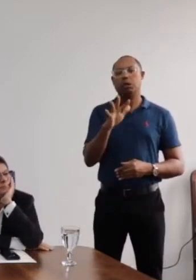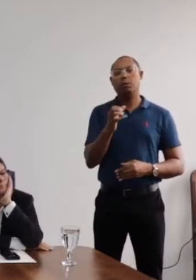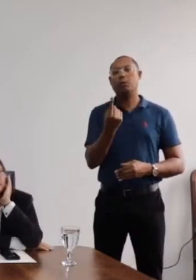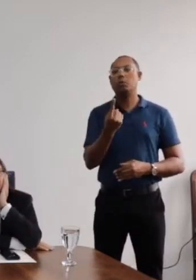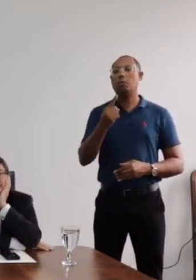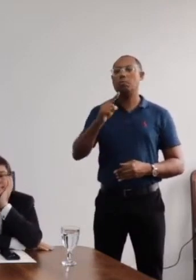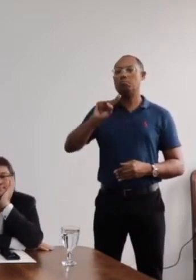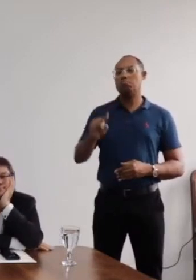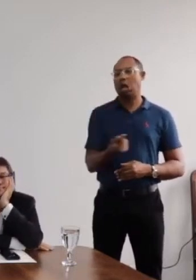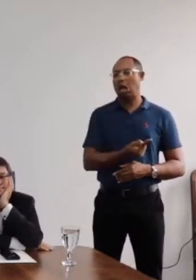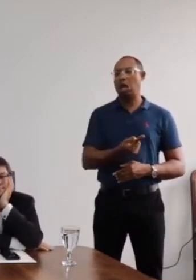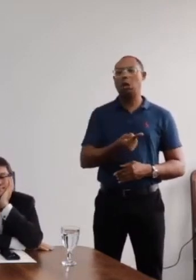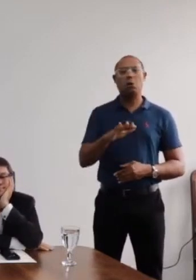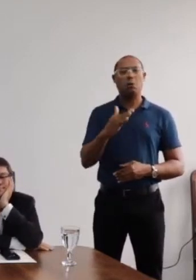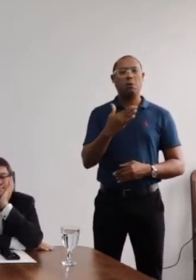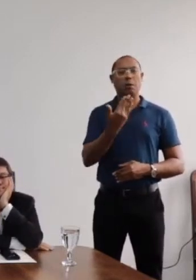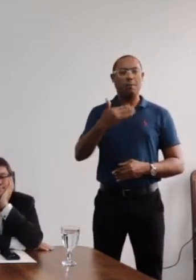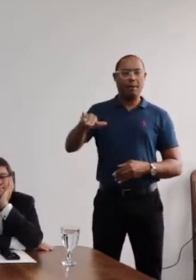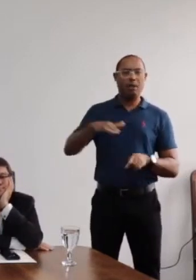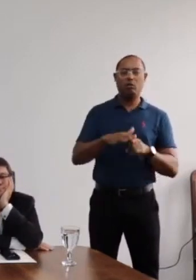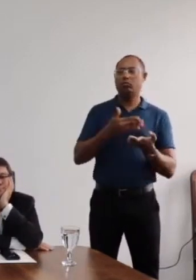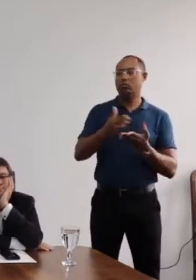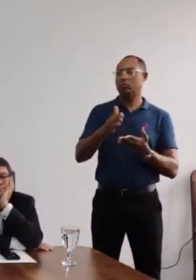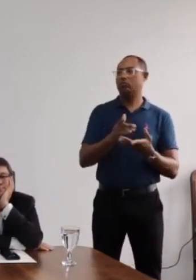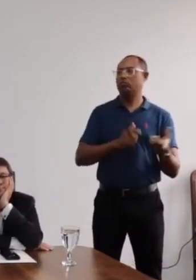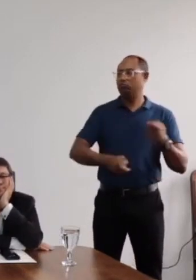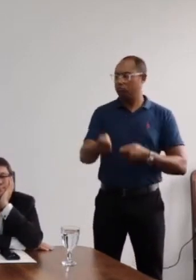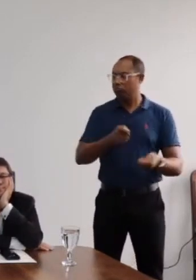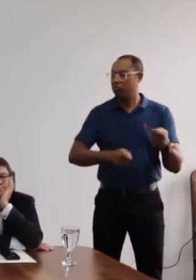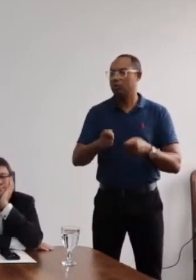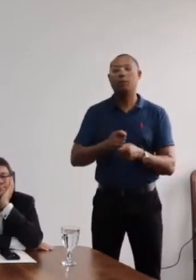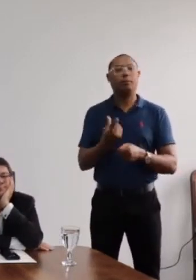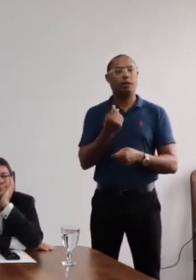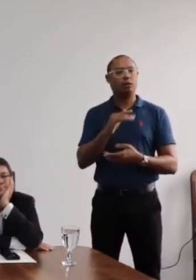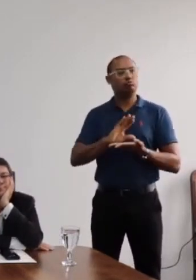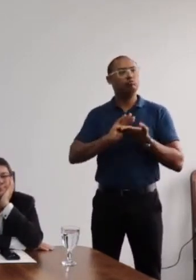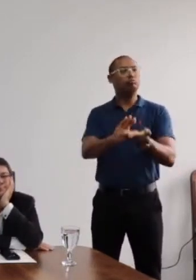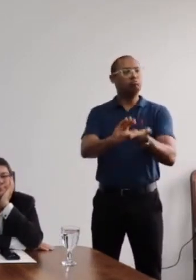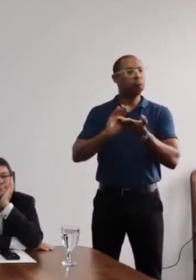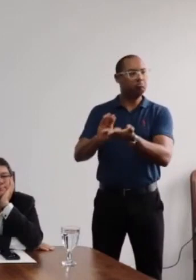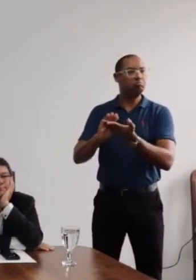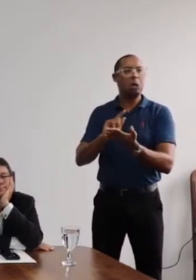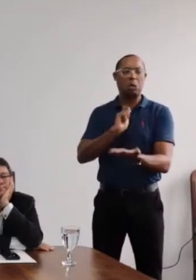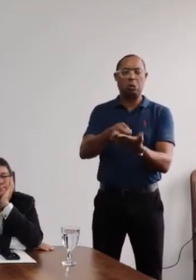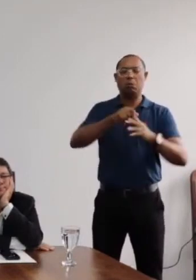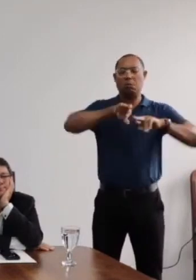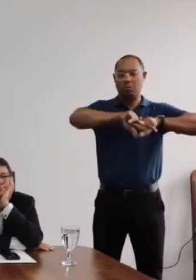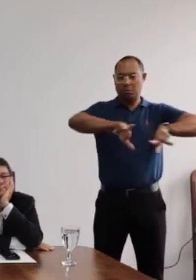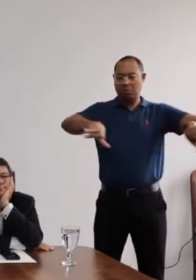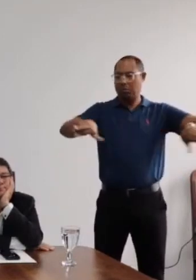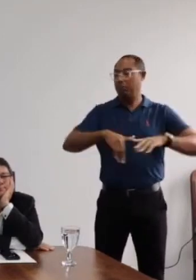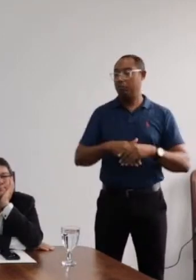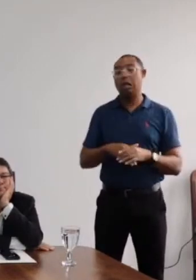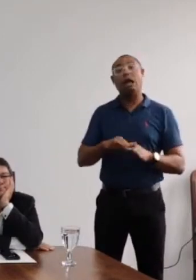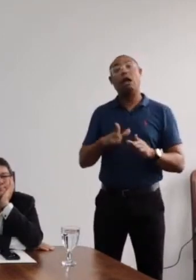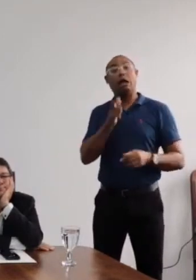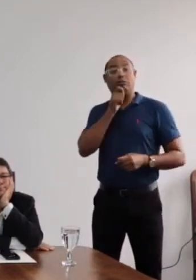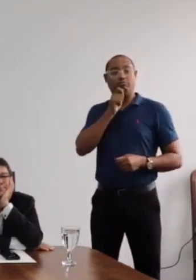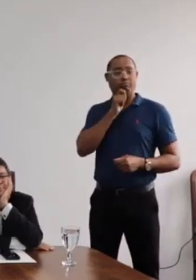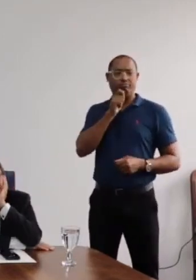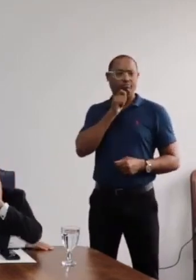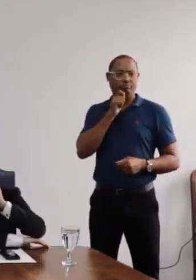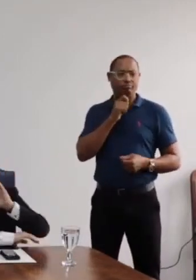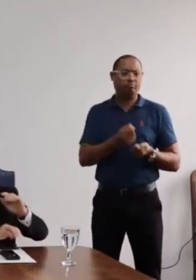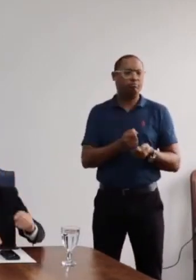custeio e R 250 milhões para investimento. nós ainda não temos essa